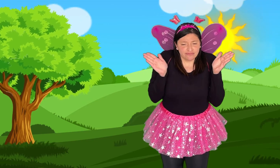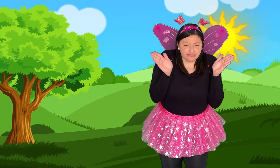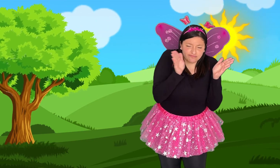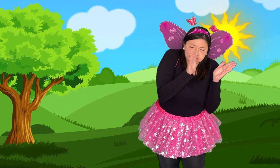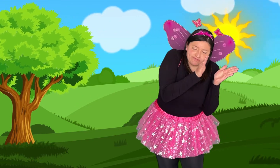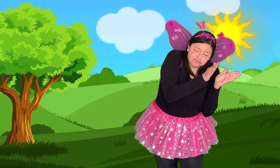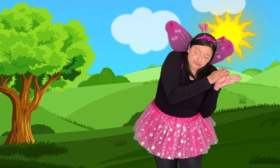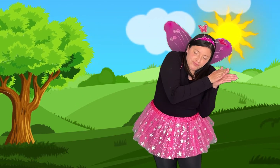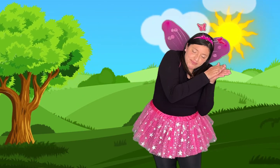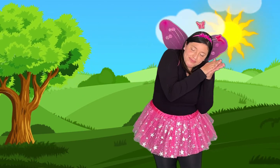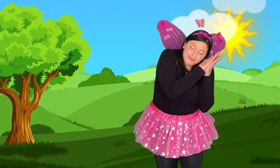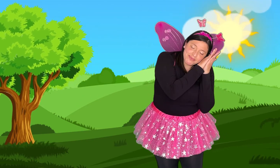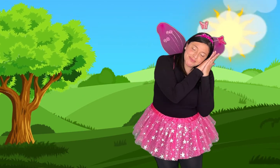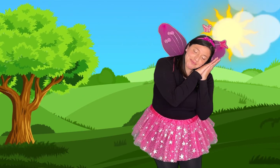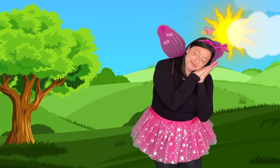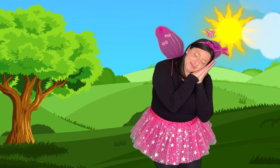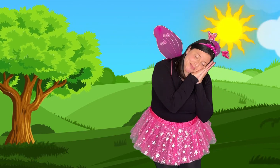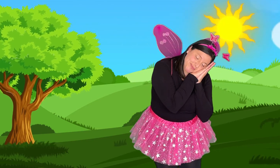expiró la mariposa.